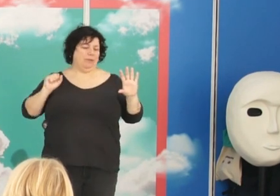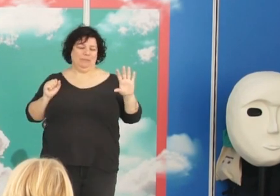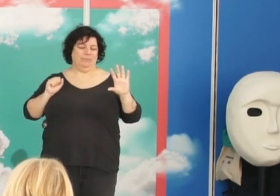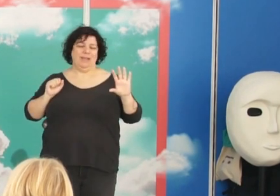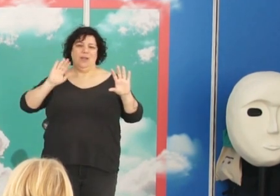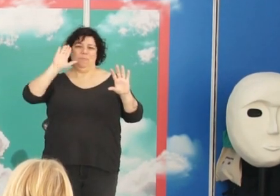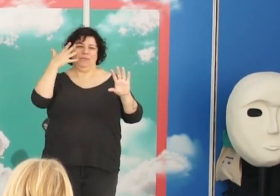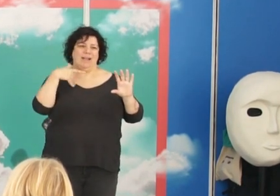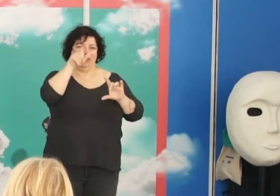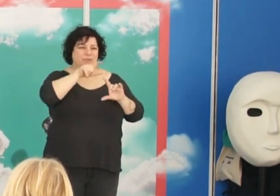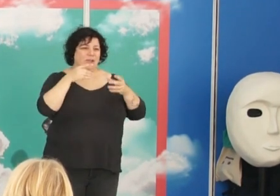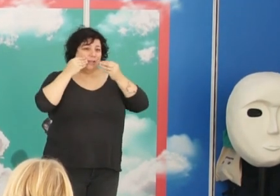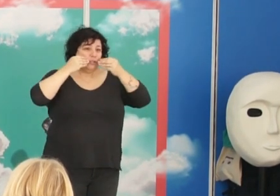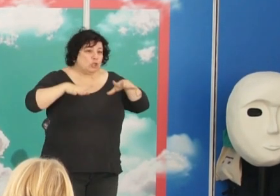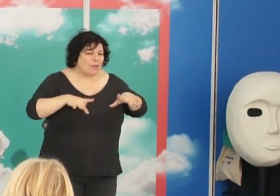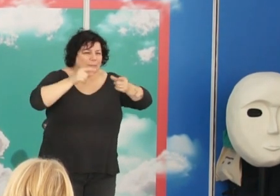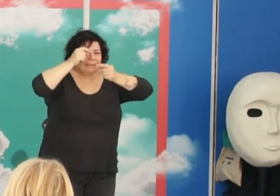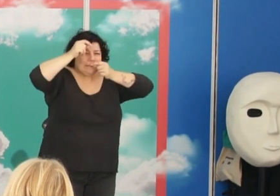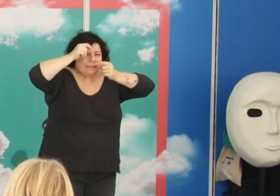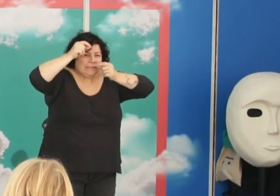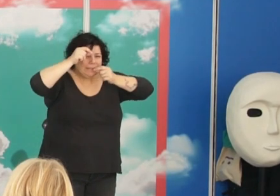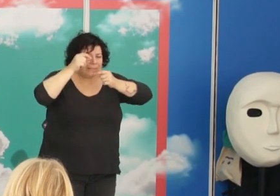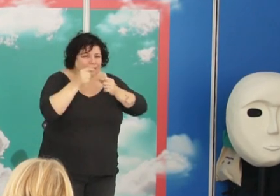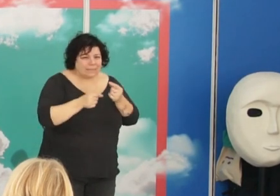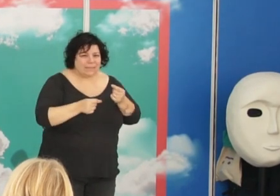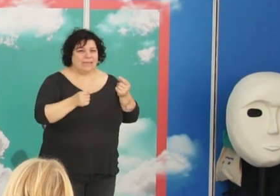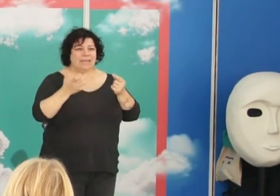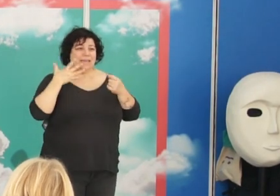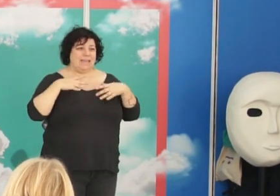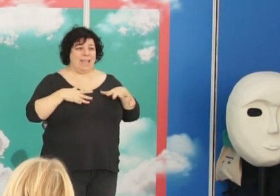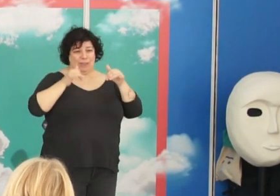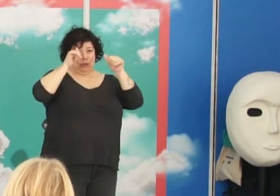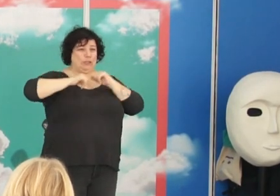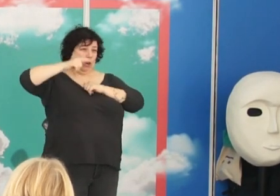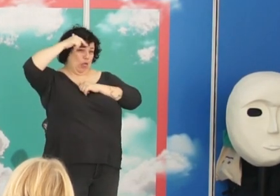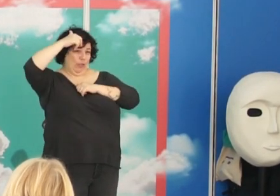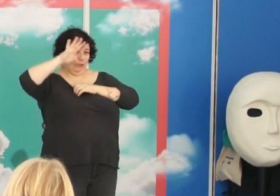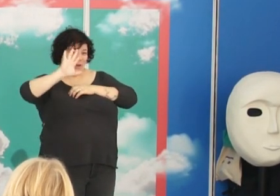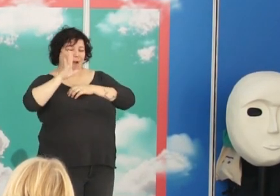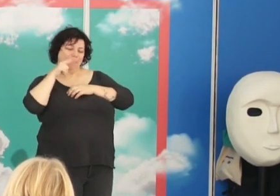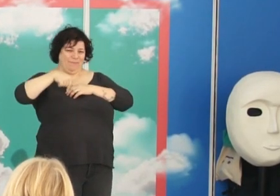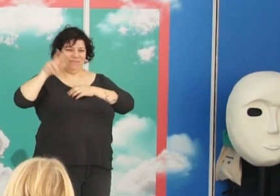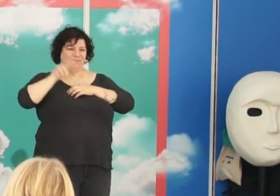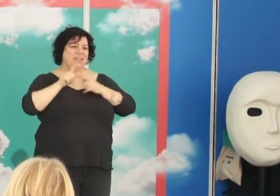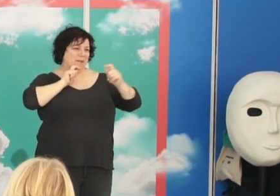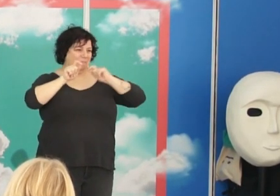acaso hay algún historiador muy mijita por aquí y como ahora ya tengo el título de doctora, pero bueno, yo estoy de periodista.